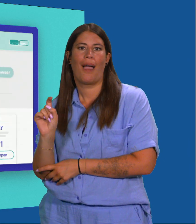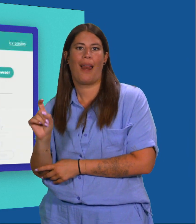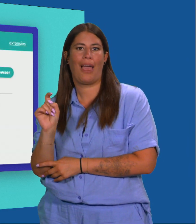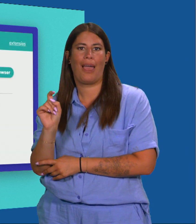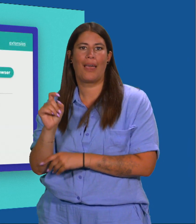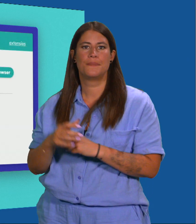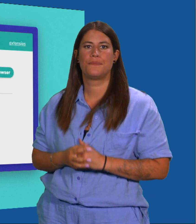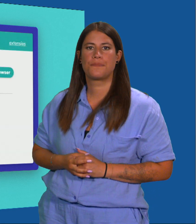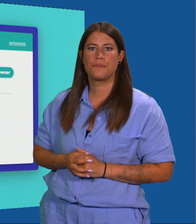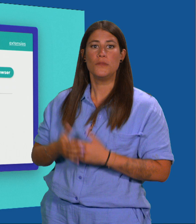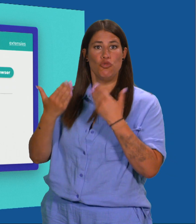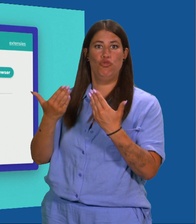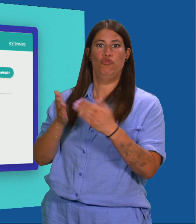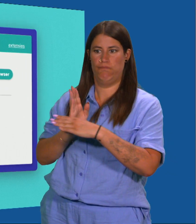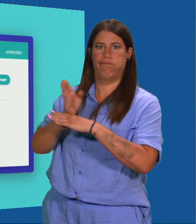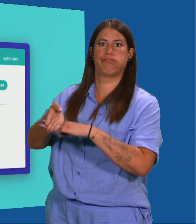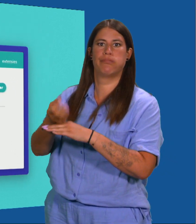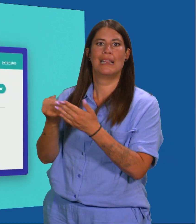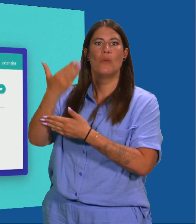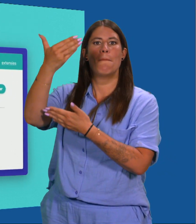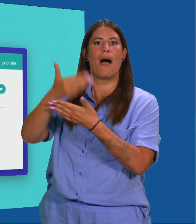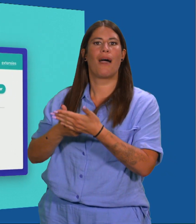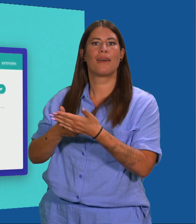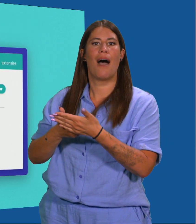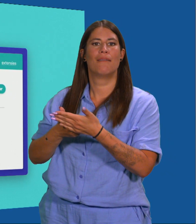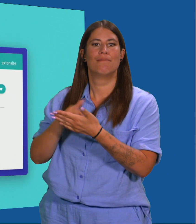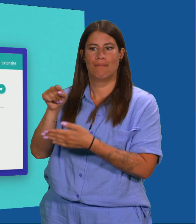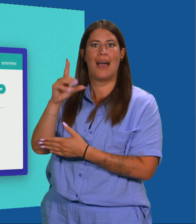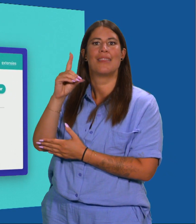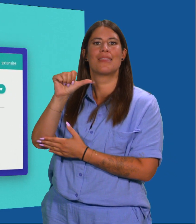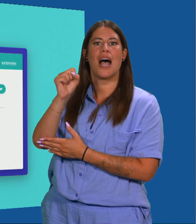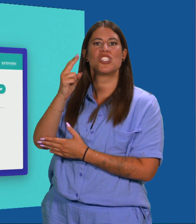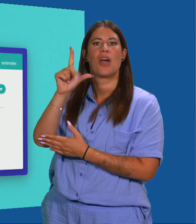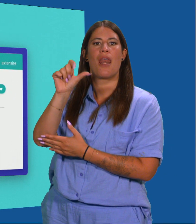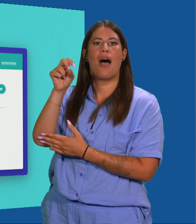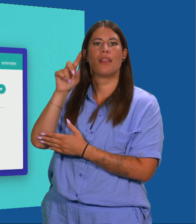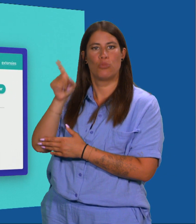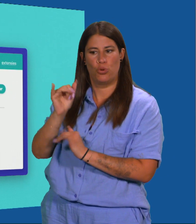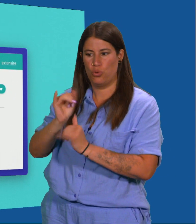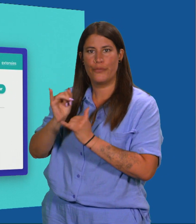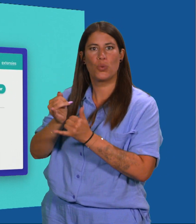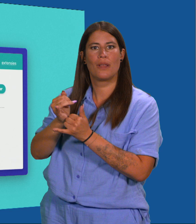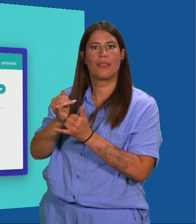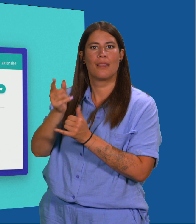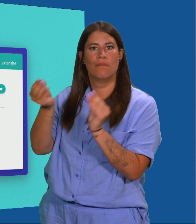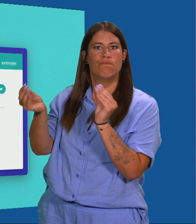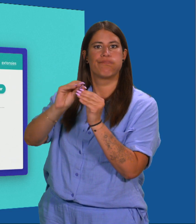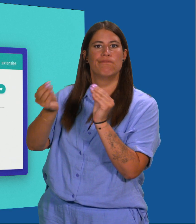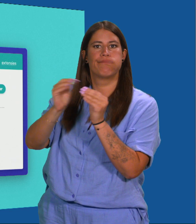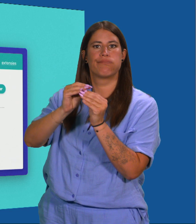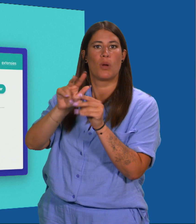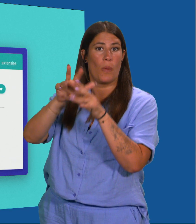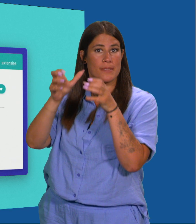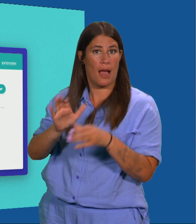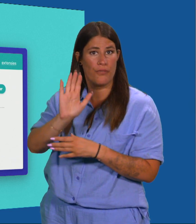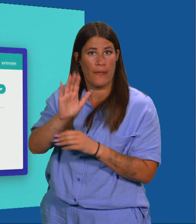Je komt nu op een nieuwe pagina waarin je Dashlane toevoegt aan je browser. Klik op